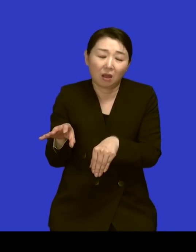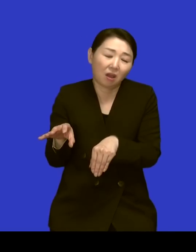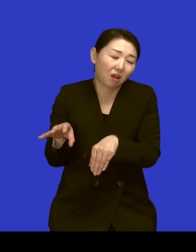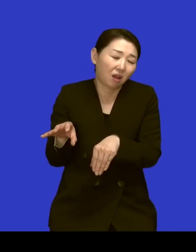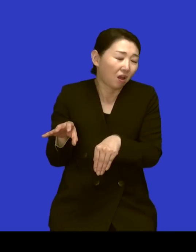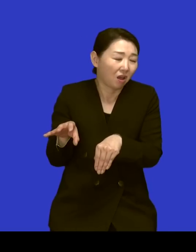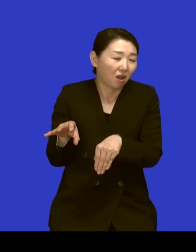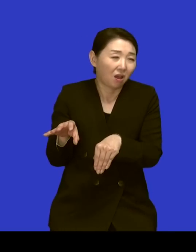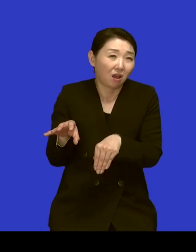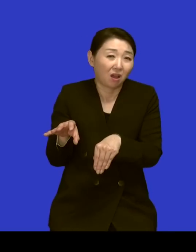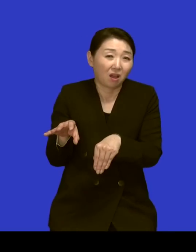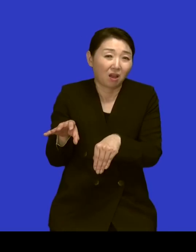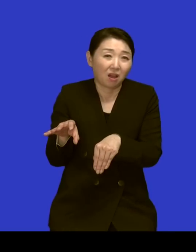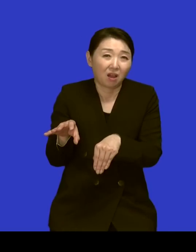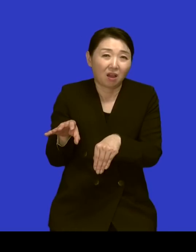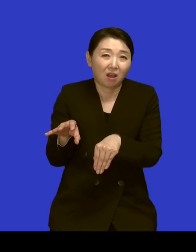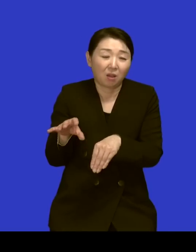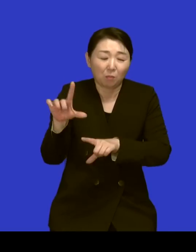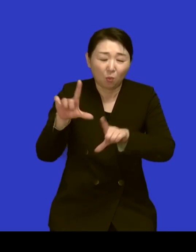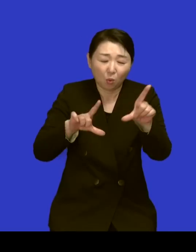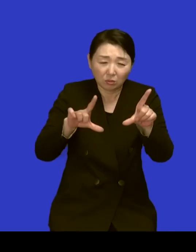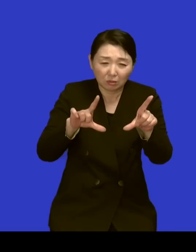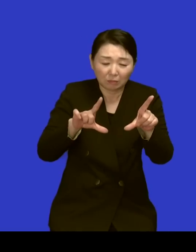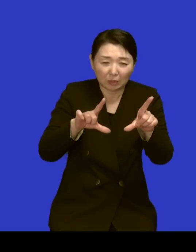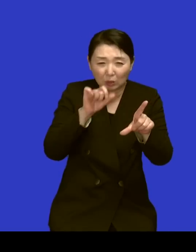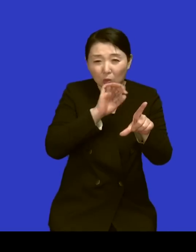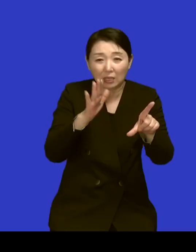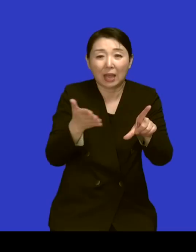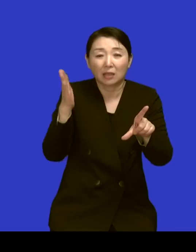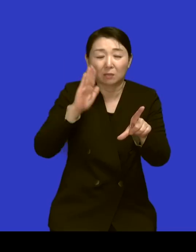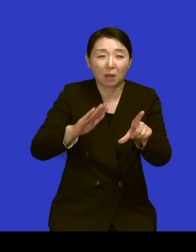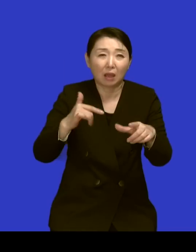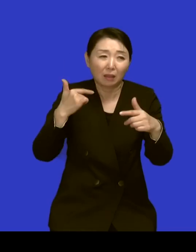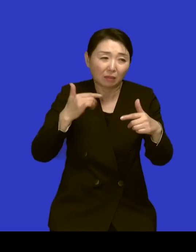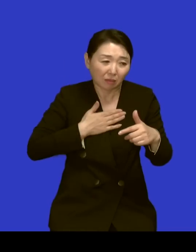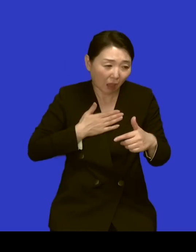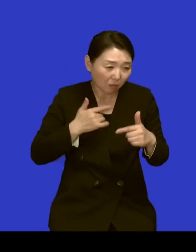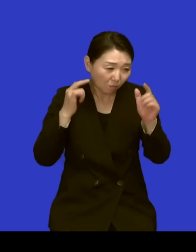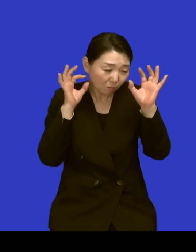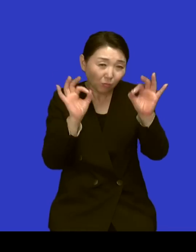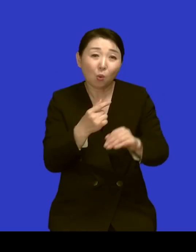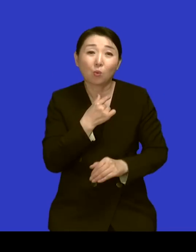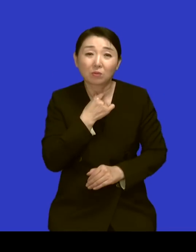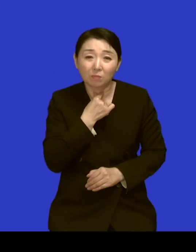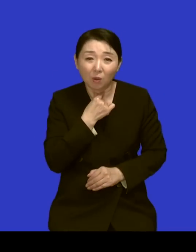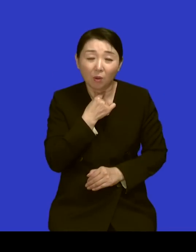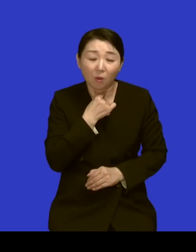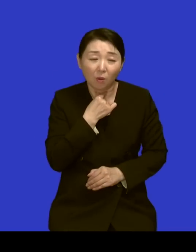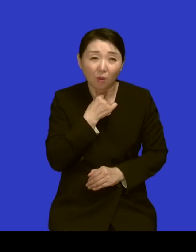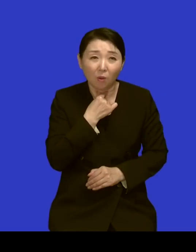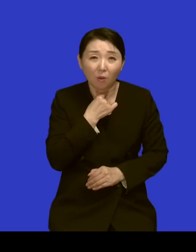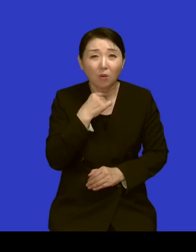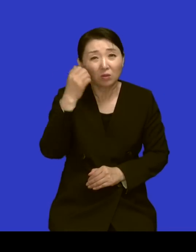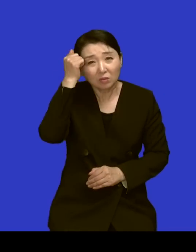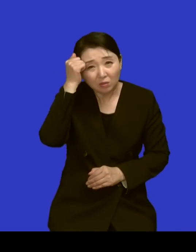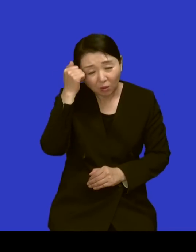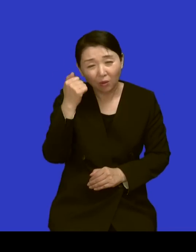맨날 보고 싶은 거예요 아 신기해요 네 그래서 못 있고 보고 싶고 그러니까